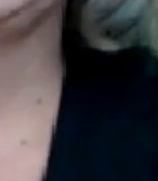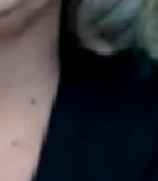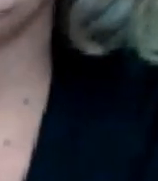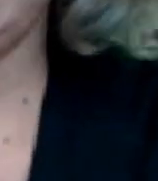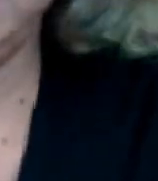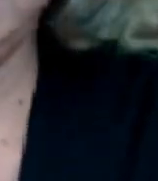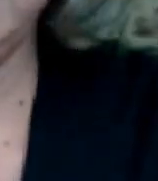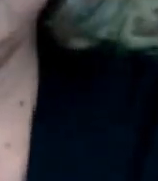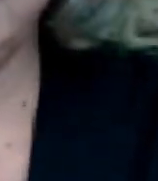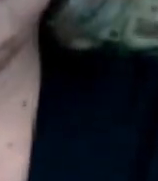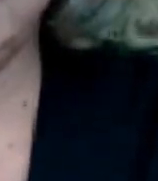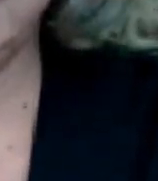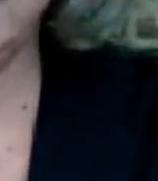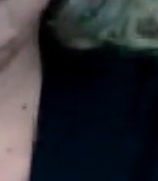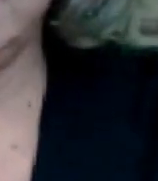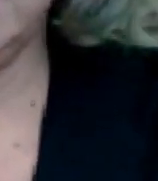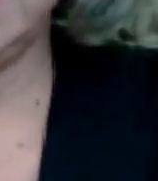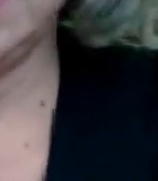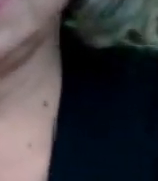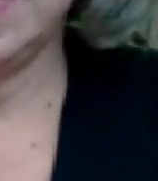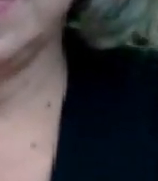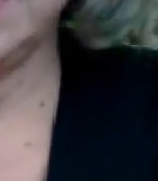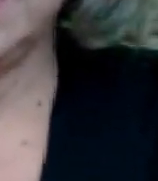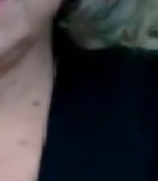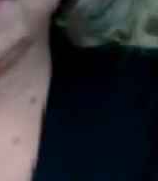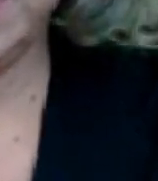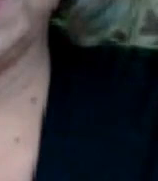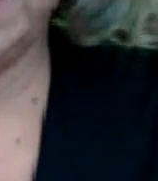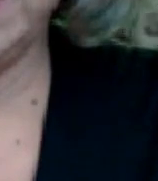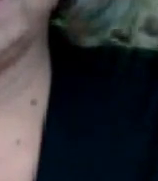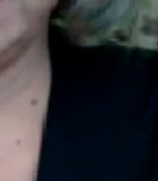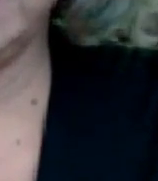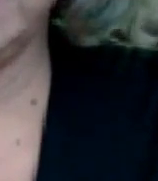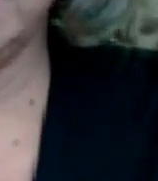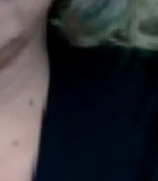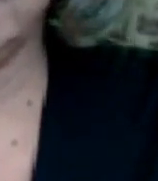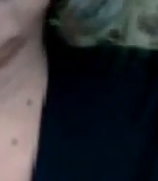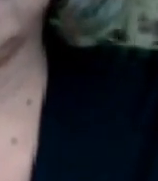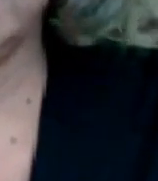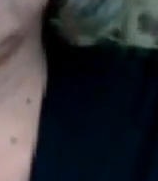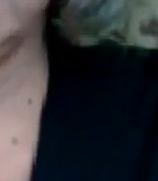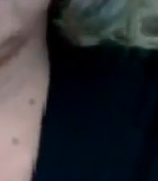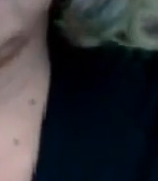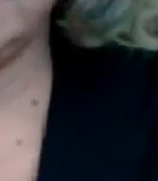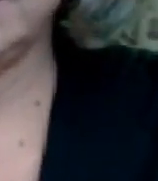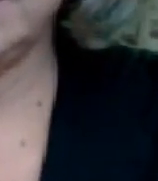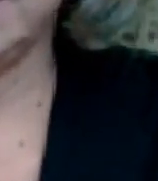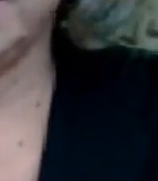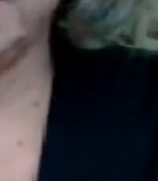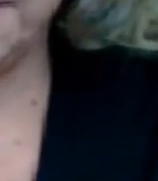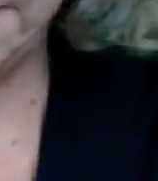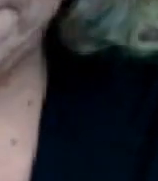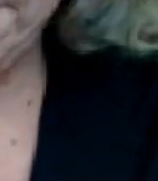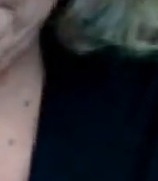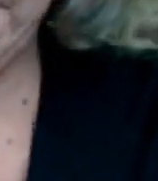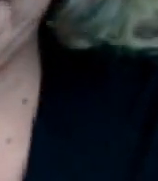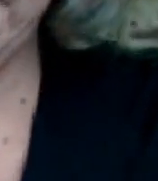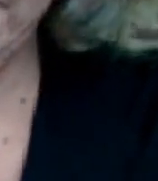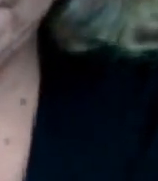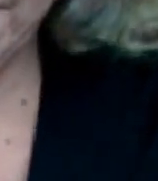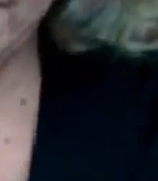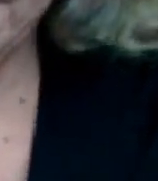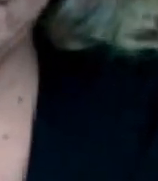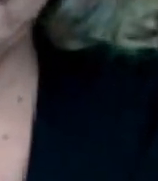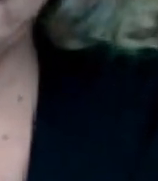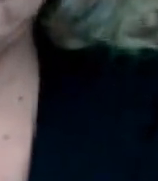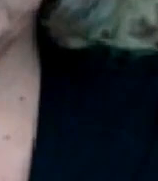gente deshonesta gente que se confabula con otros para hacerle